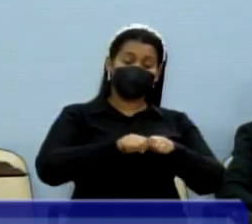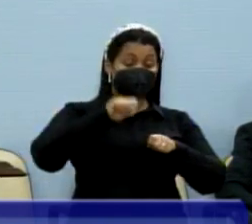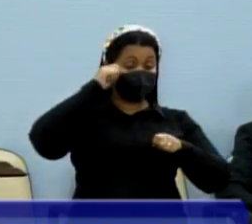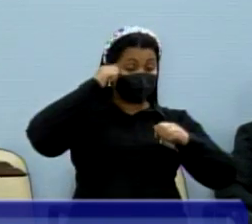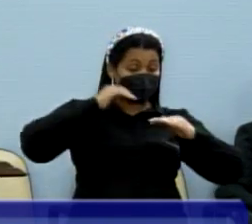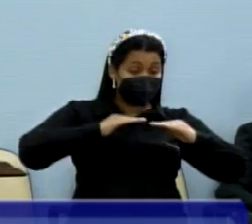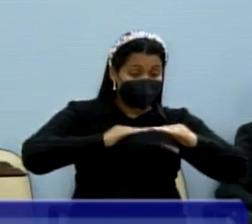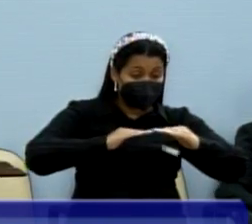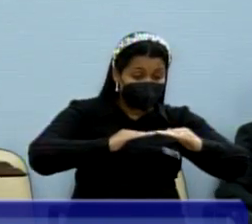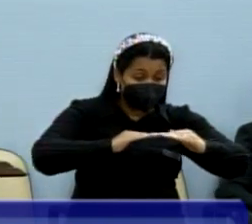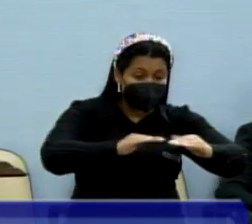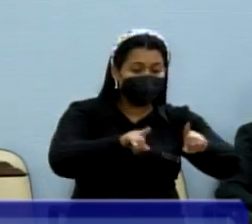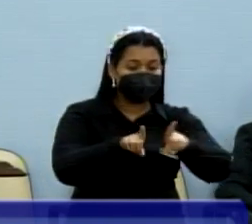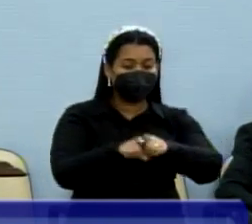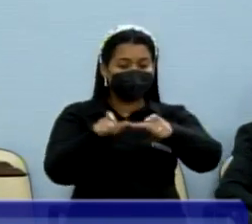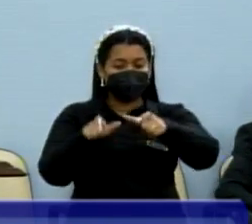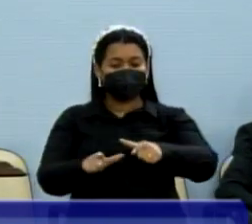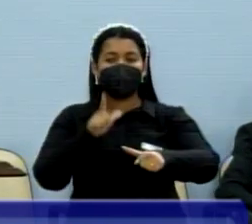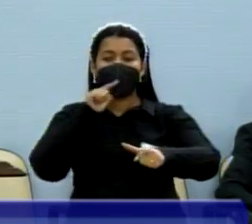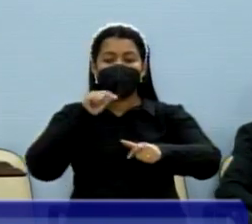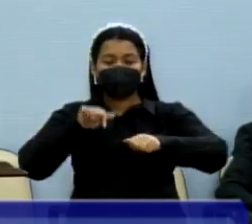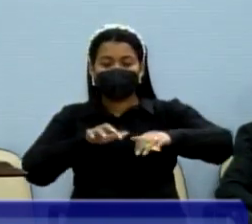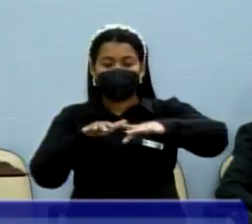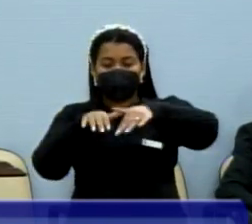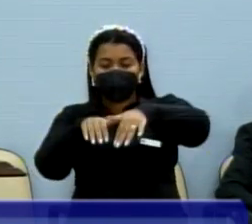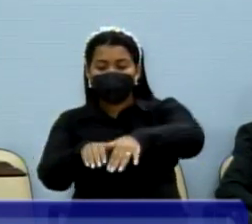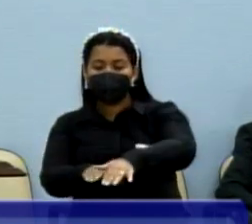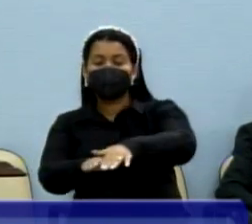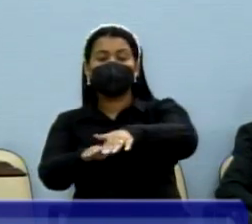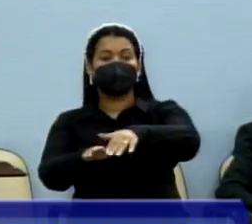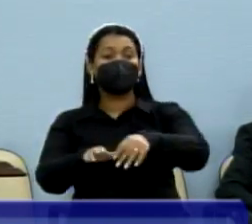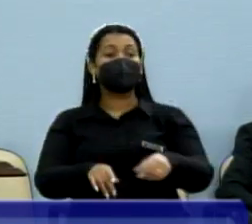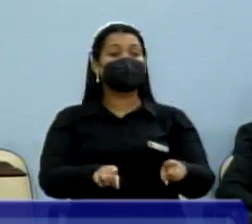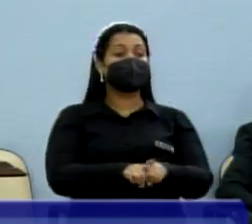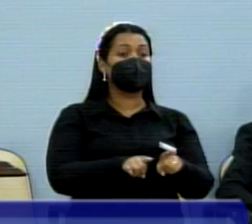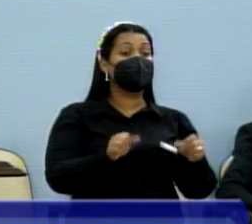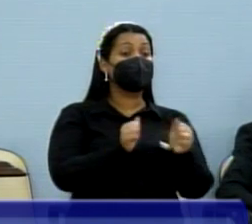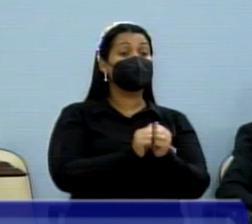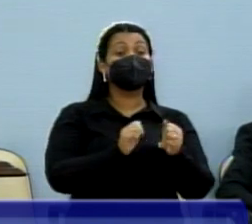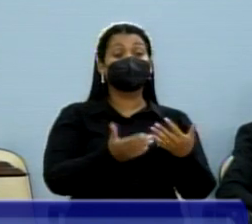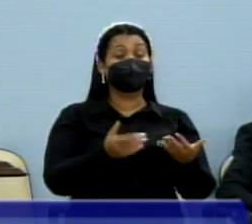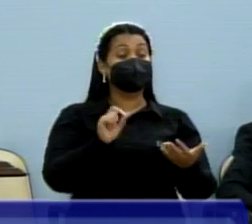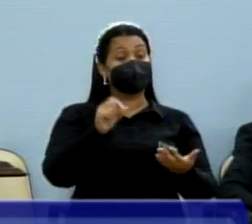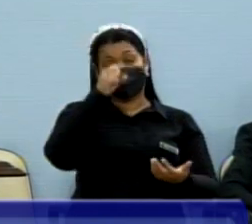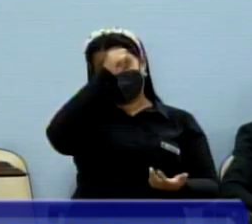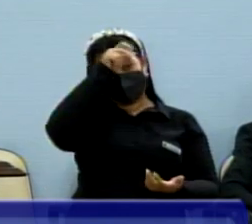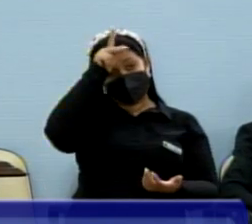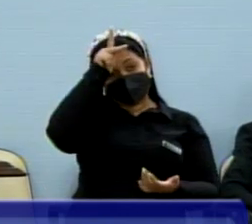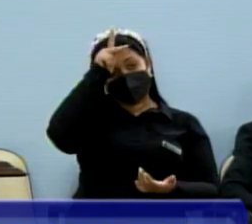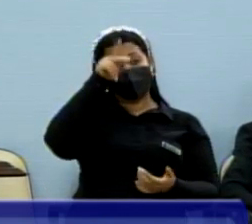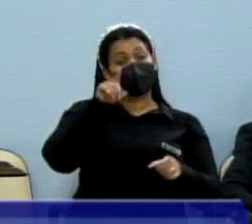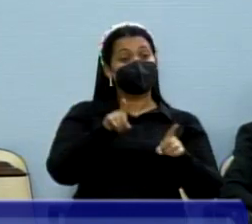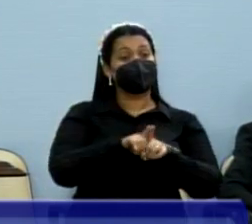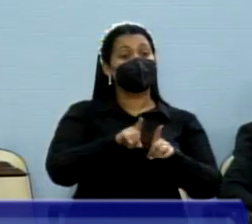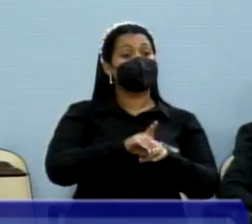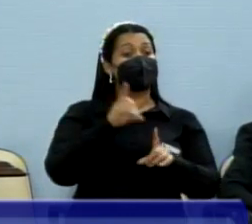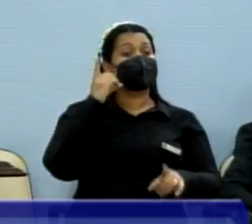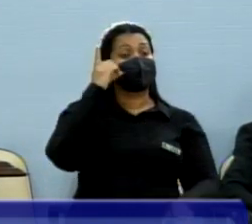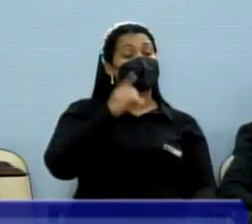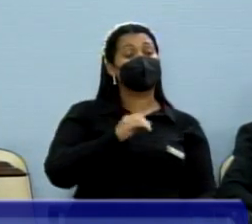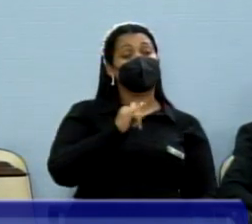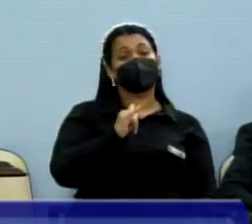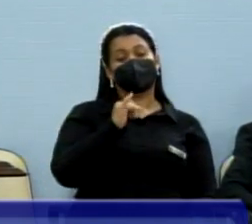galerias de água pluvial. E contou com a presença do prefeito Edinho, o deputado Itamar Borges,